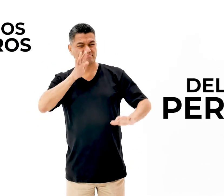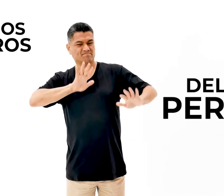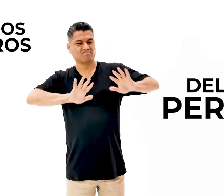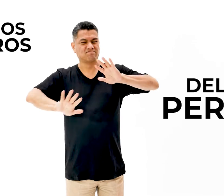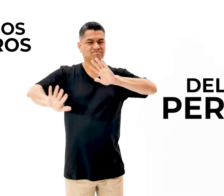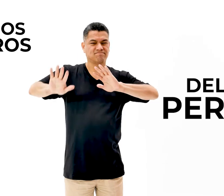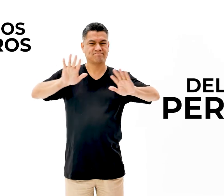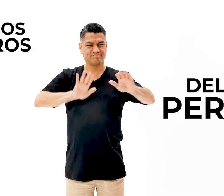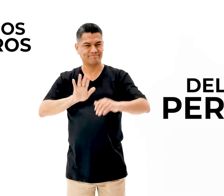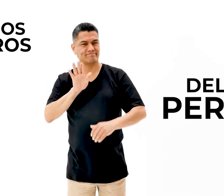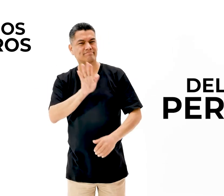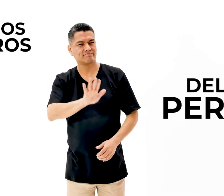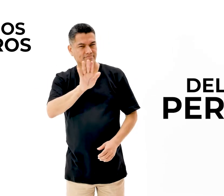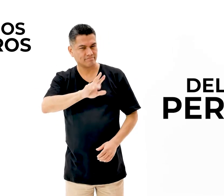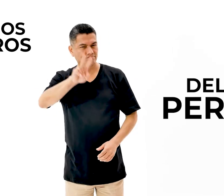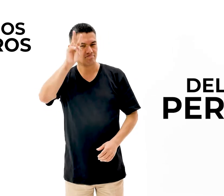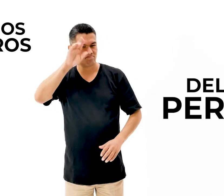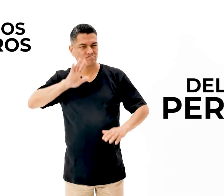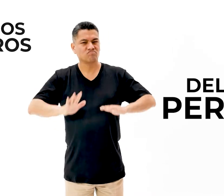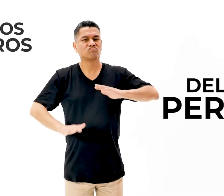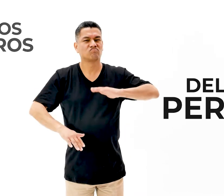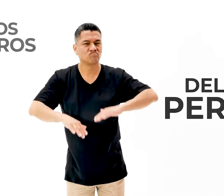negros del Perú.